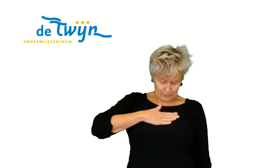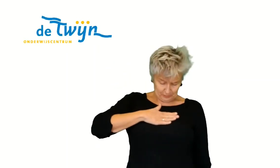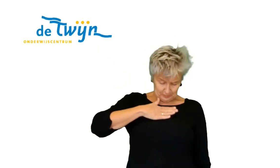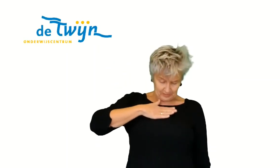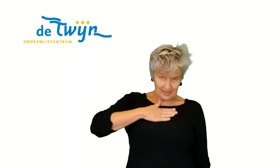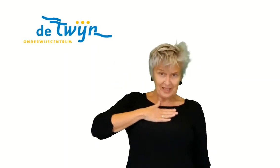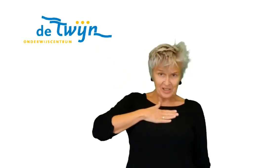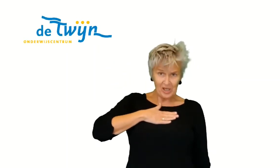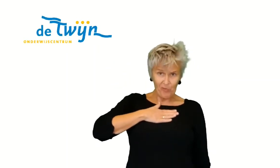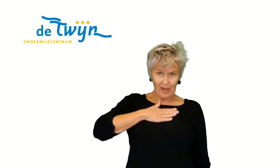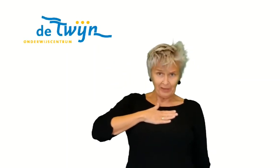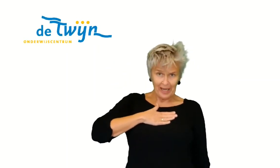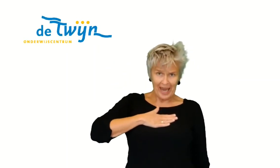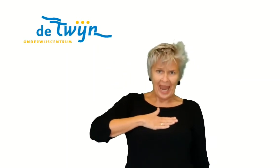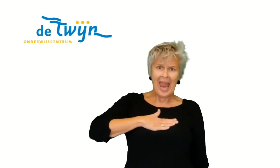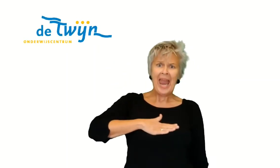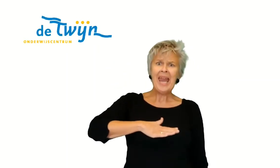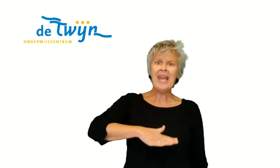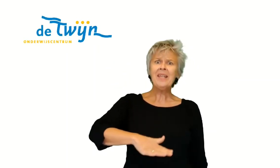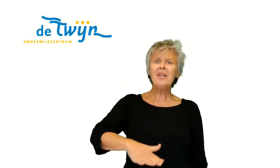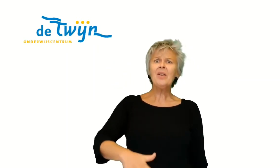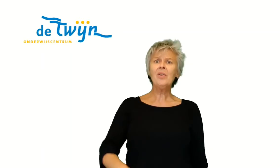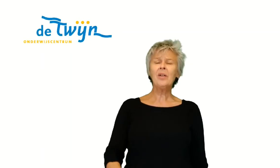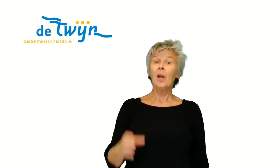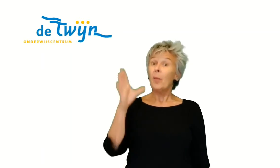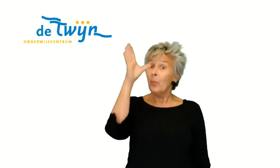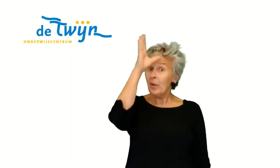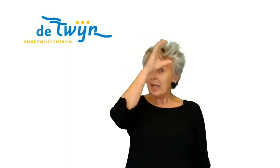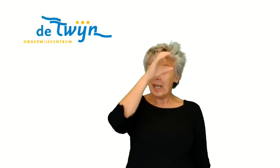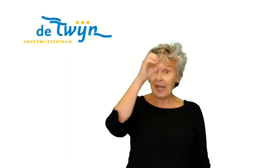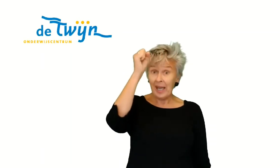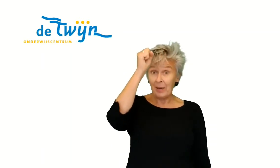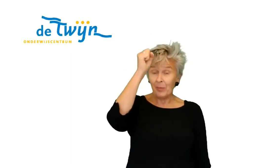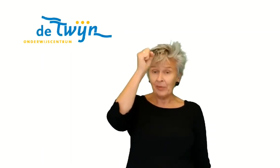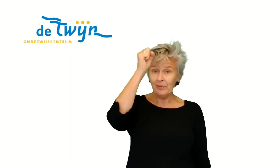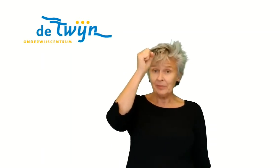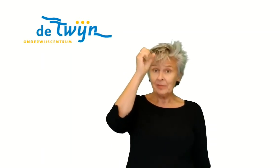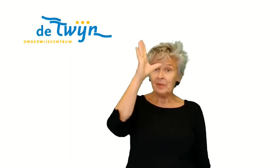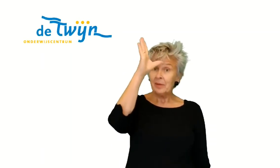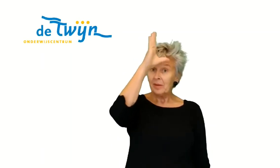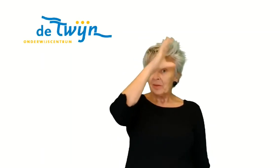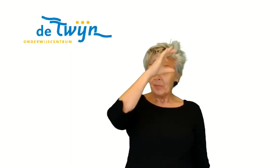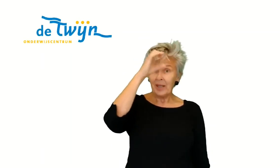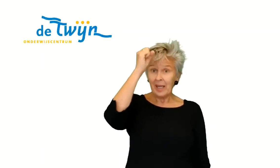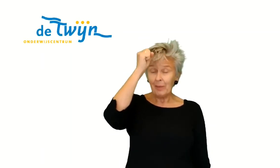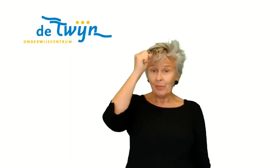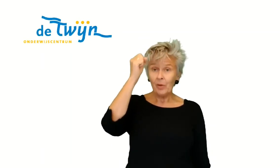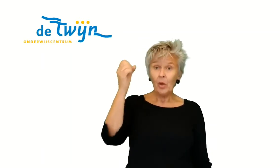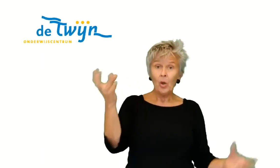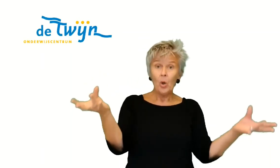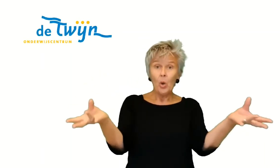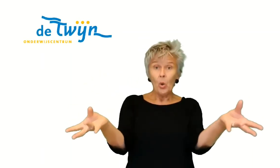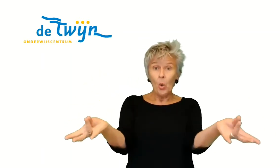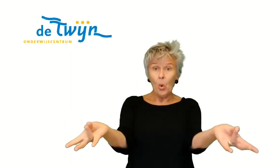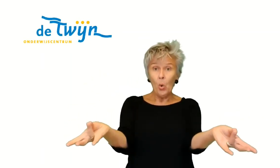tegen jezelf aan... Eindelijk begrepen hoe